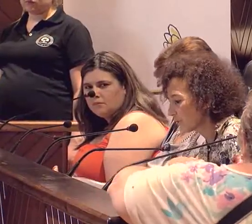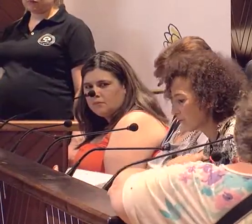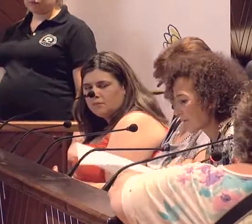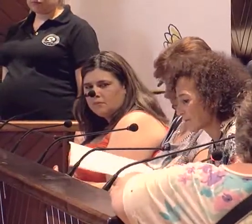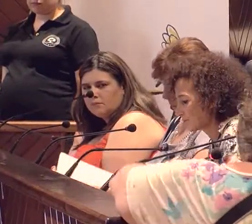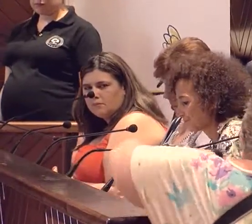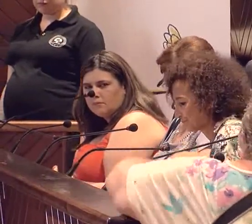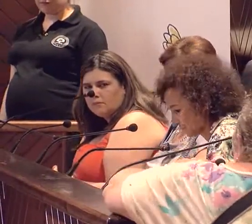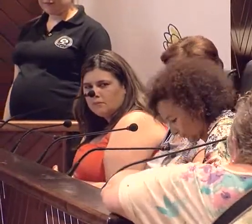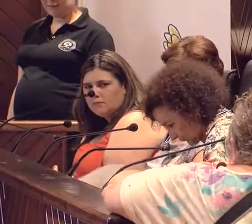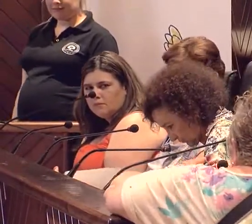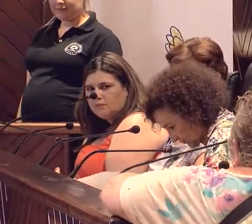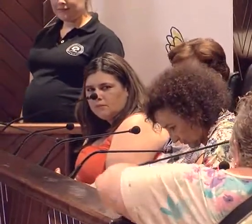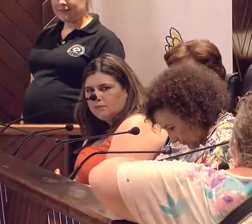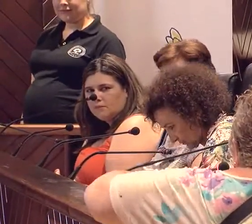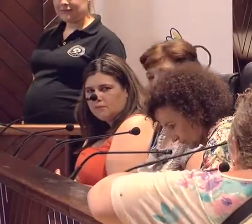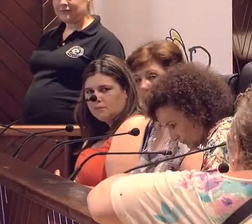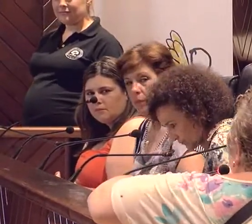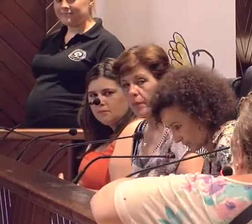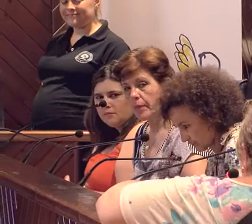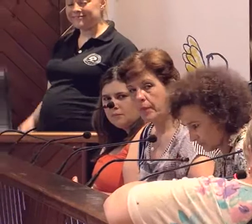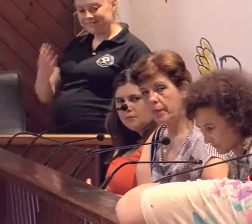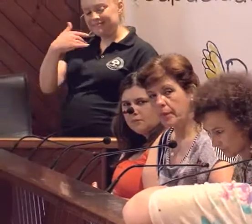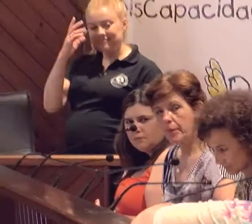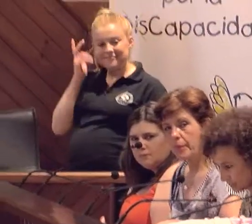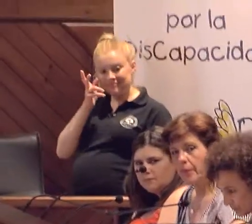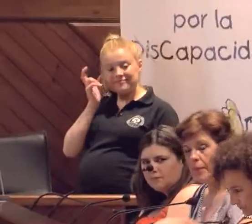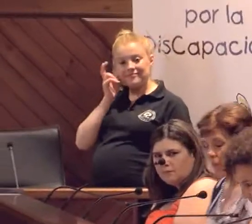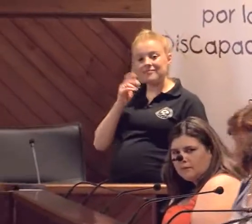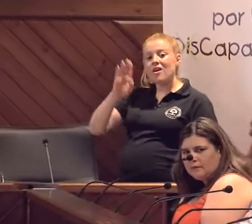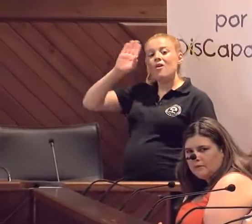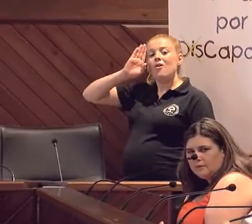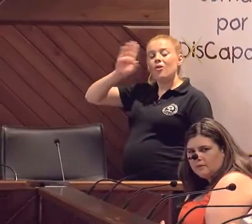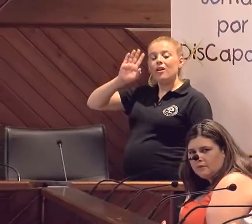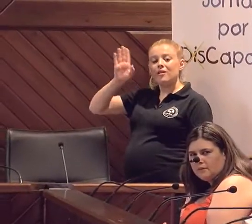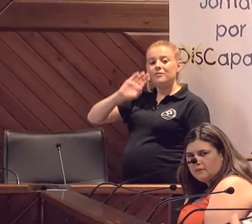No, no, no, no, está, ya, ya. Hola.